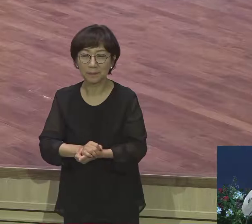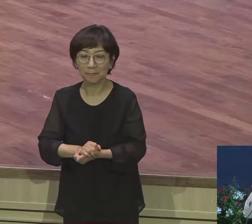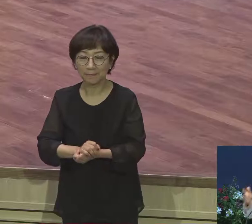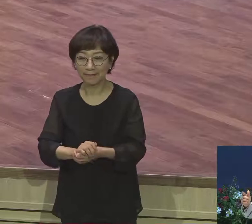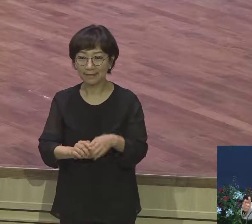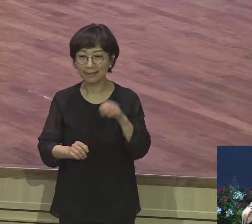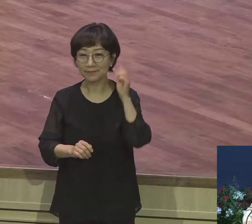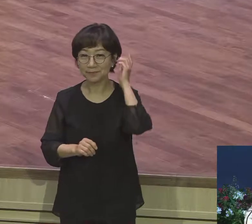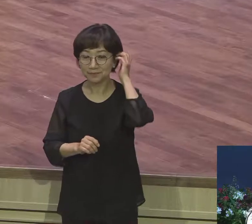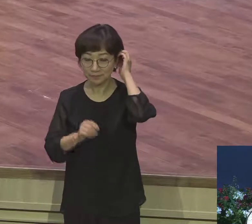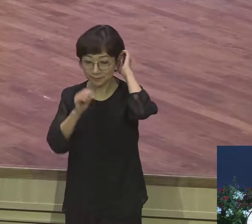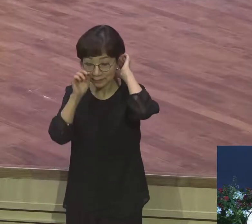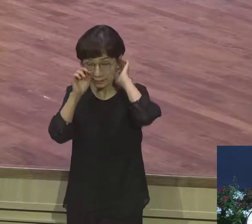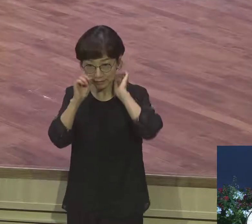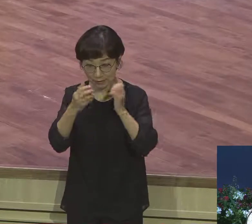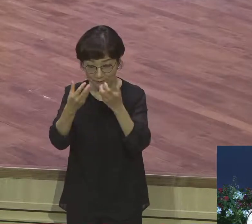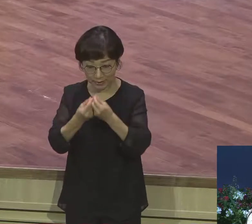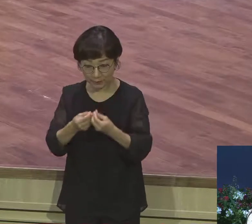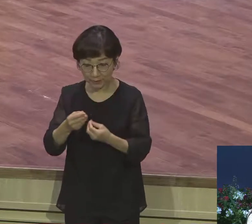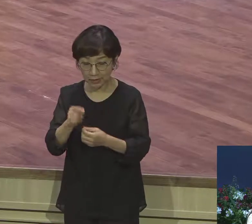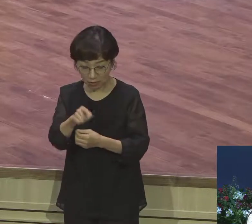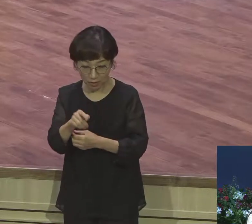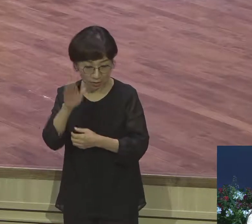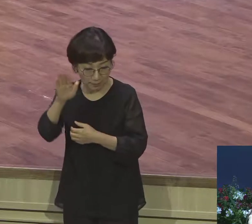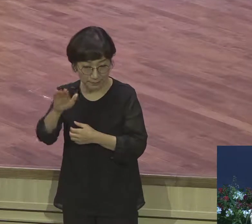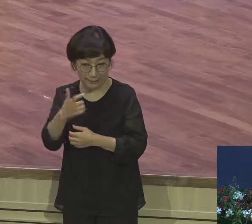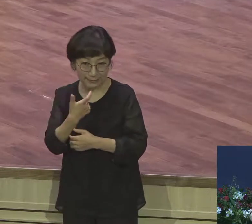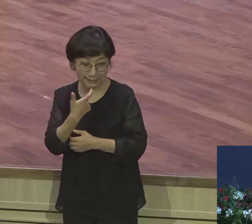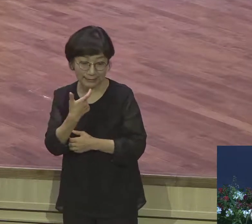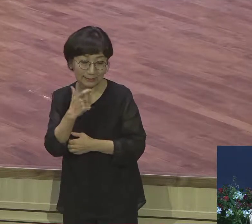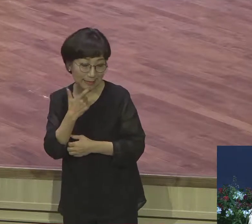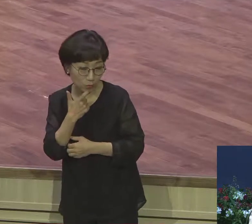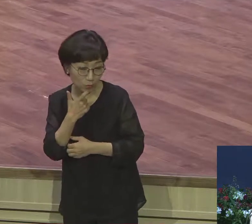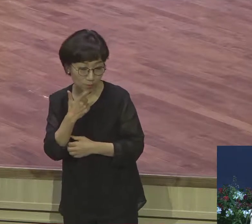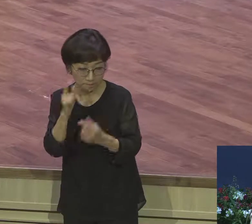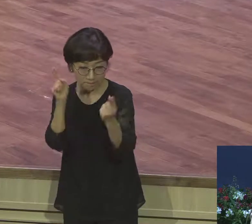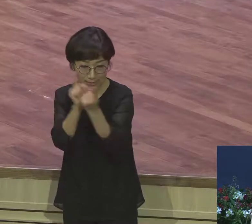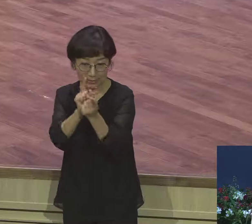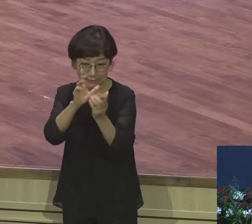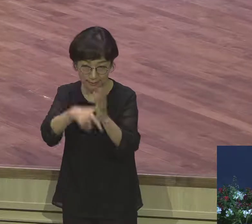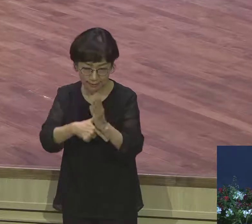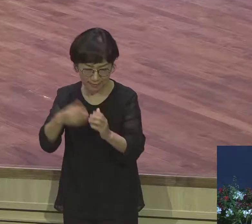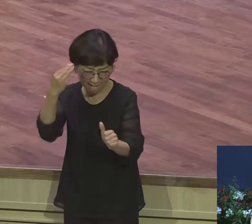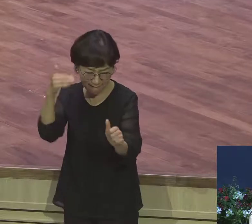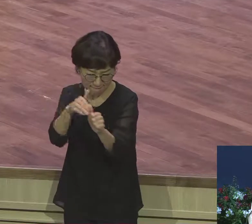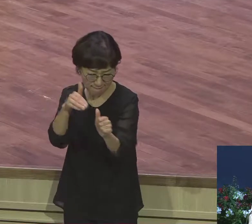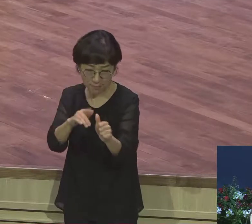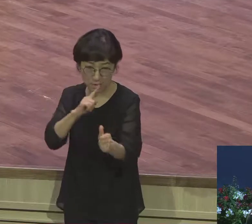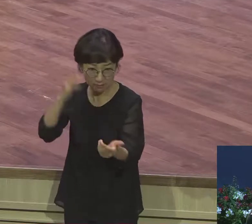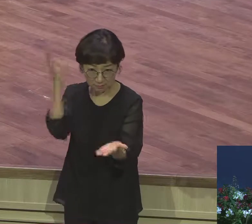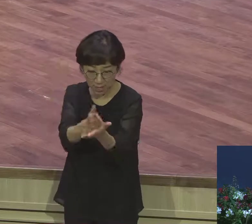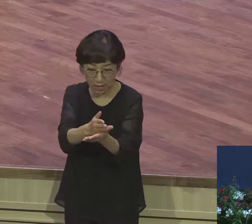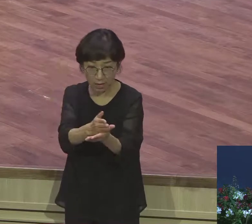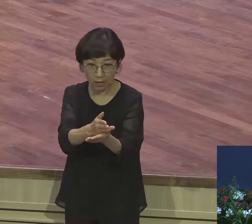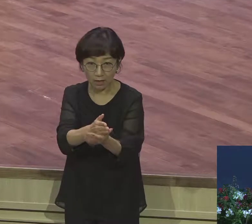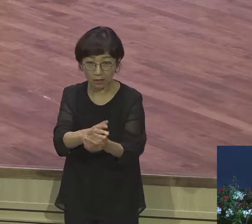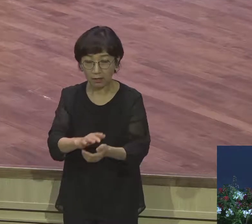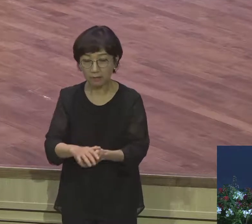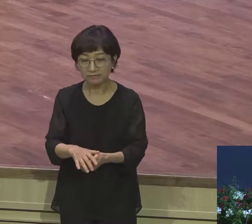말로도 시시비비하지마 그렇게 말씀을 떨어뜨렸어요 꿈에 이런 하나님의 말씀이 라반을 꼼짝하지도